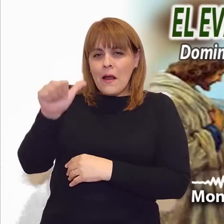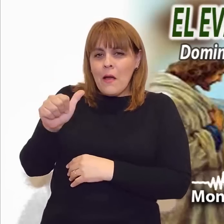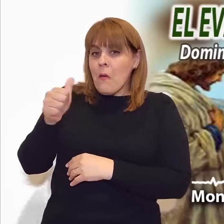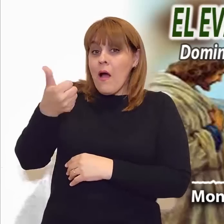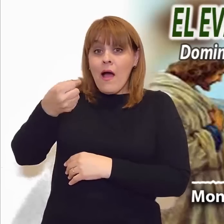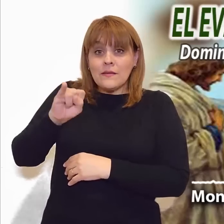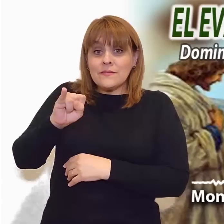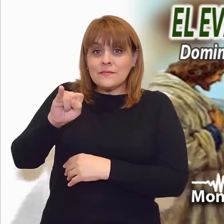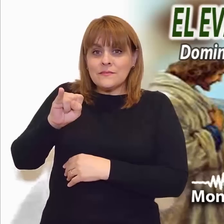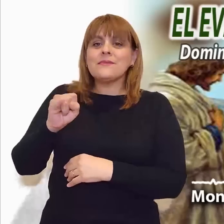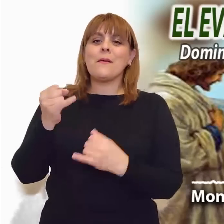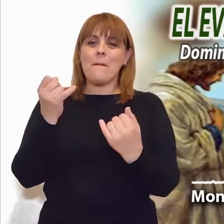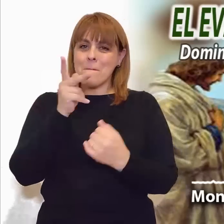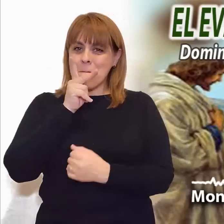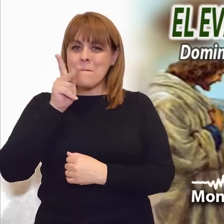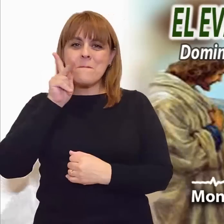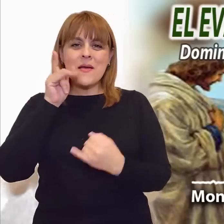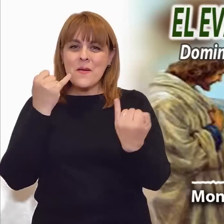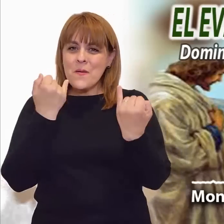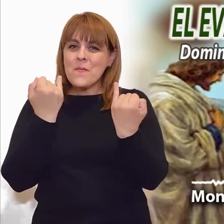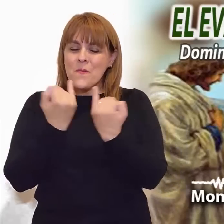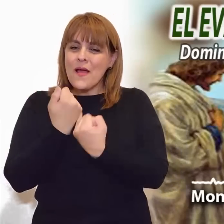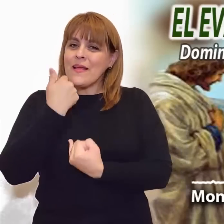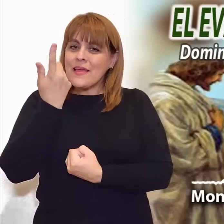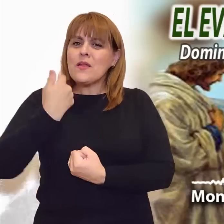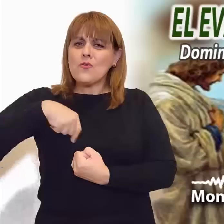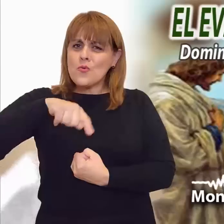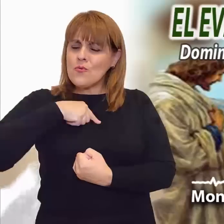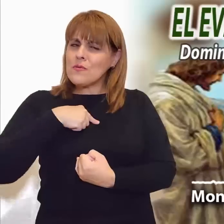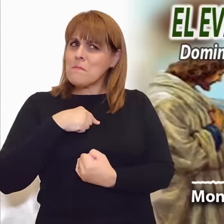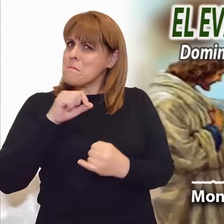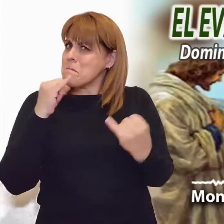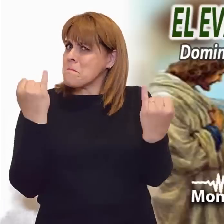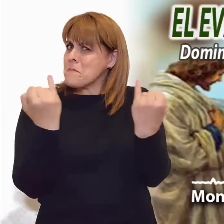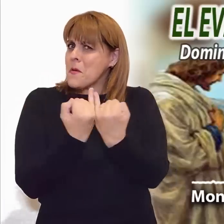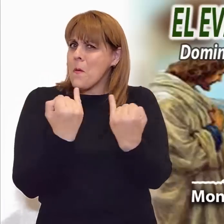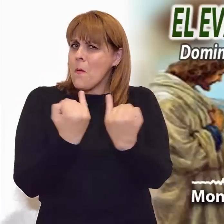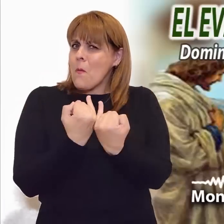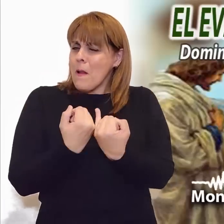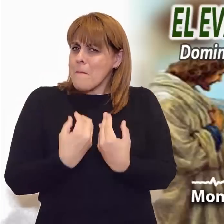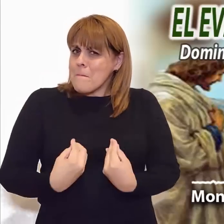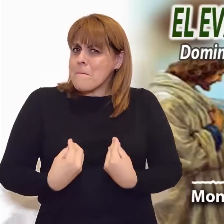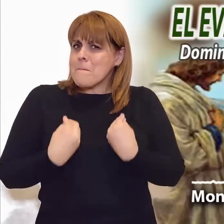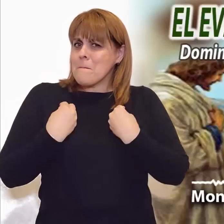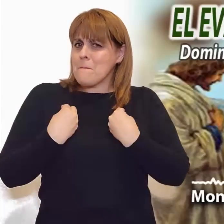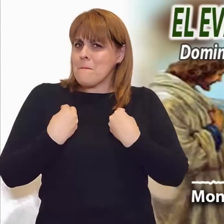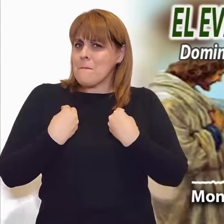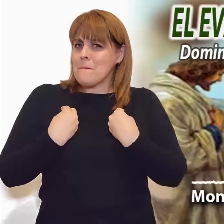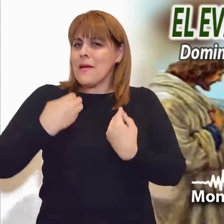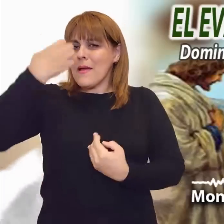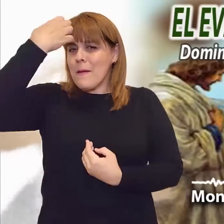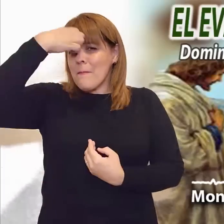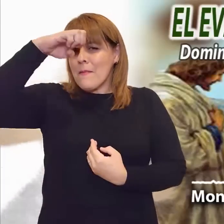signo del reino anunciado por Jesús, fundado en la misericordia y en la fraternidad. Para los